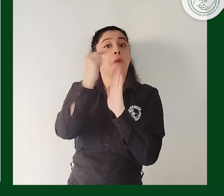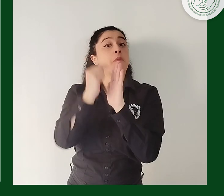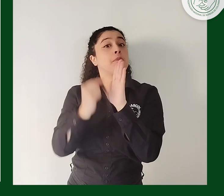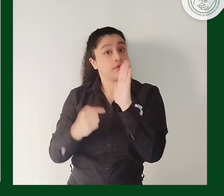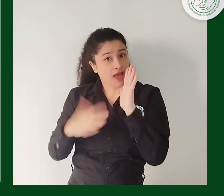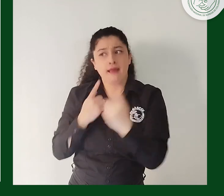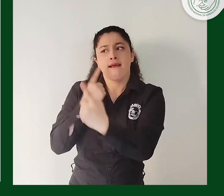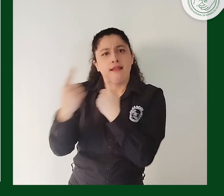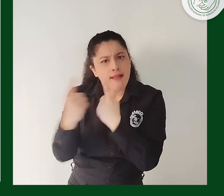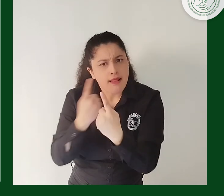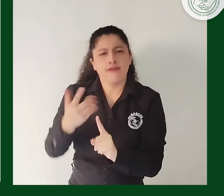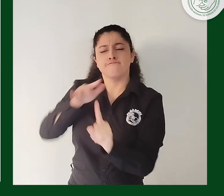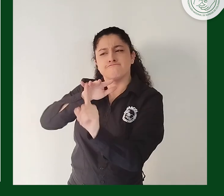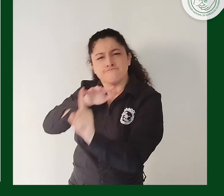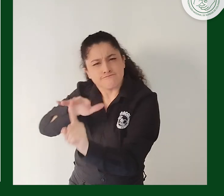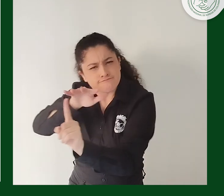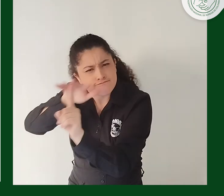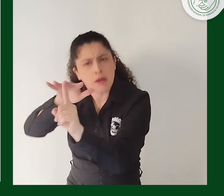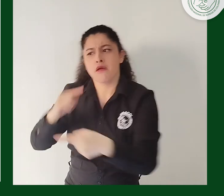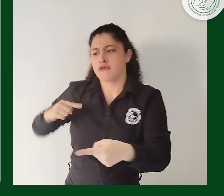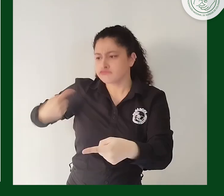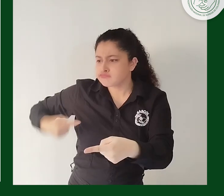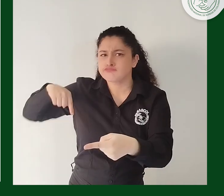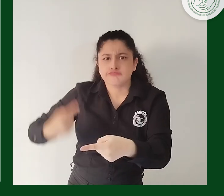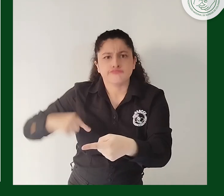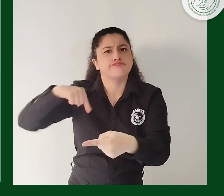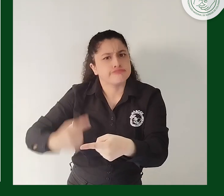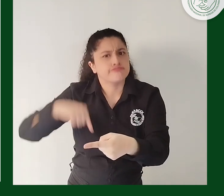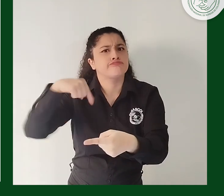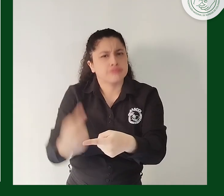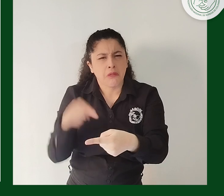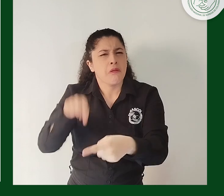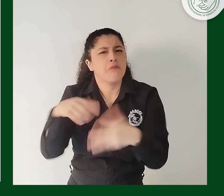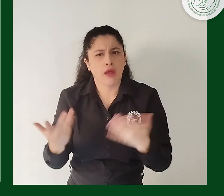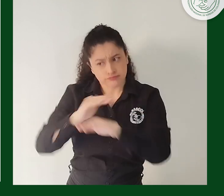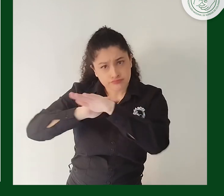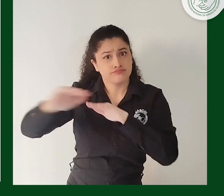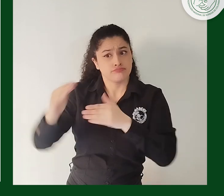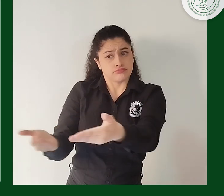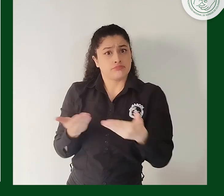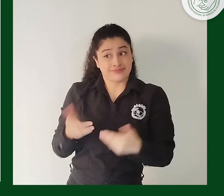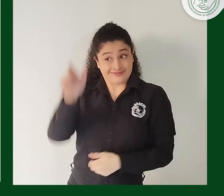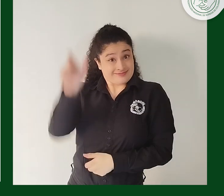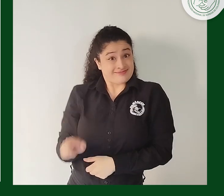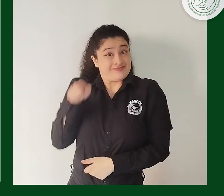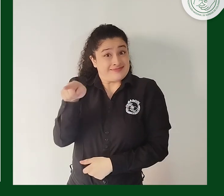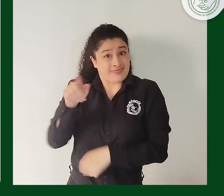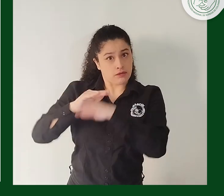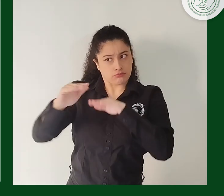ajustar. En ese ejercicio de diálogo e incidencia, en diferentes ocasiones, se ha invitado al doctor